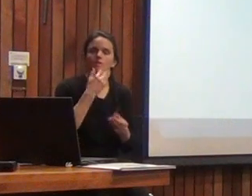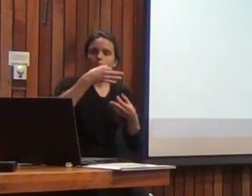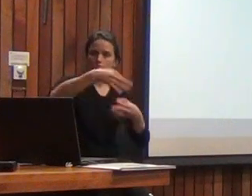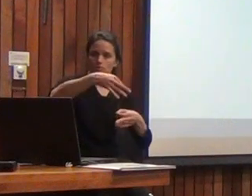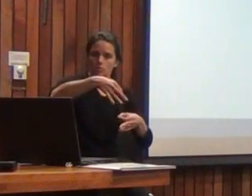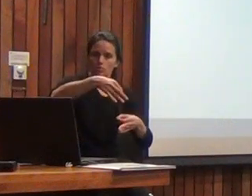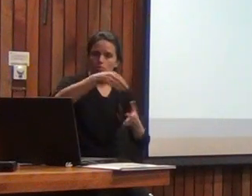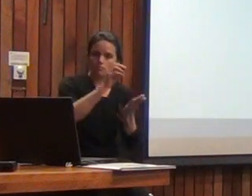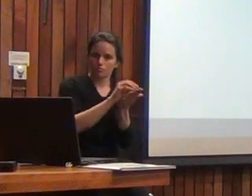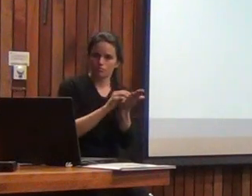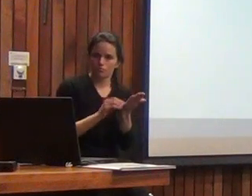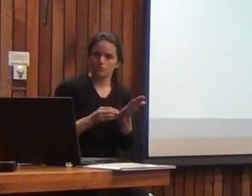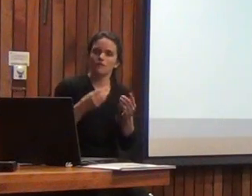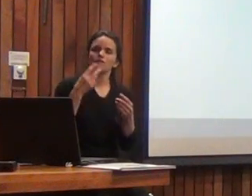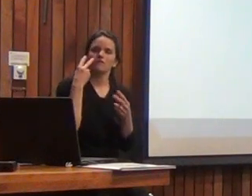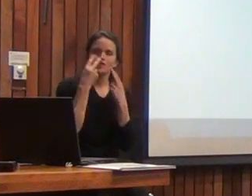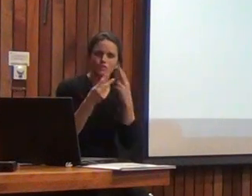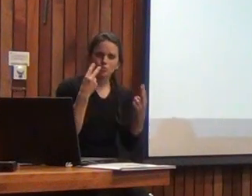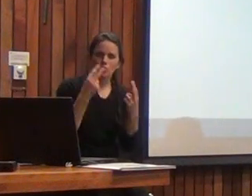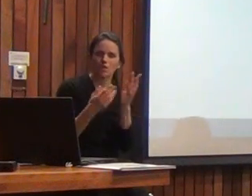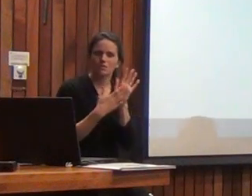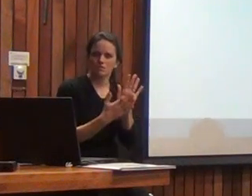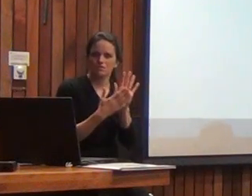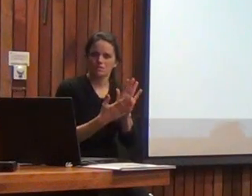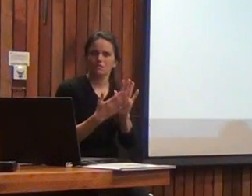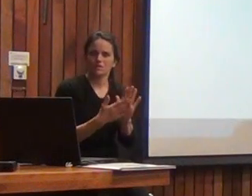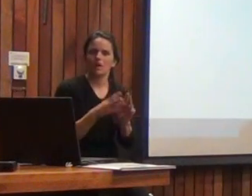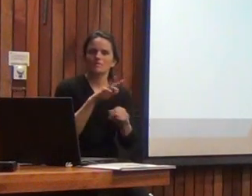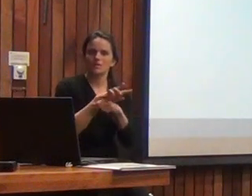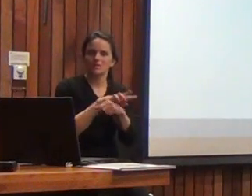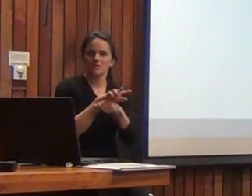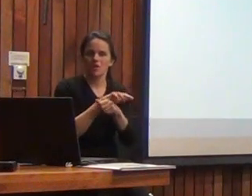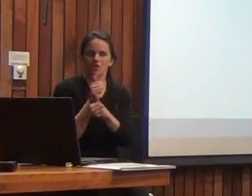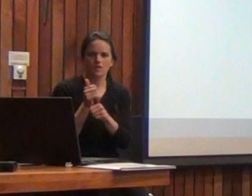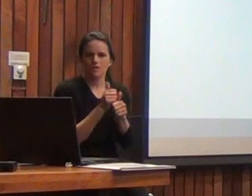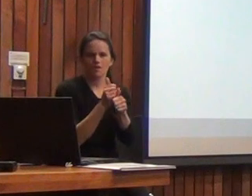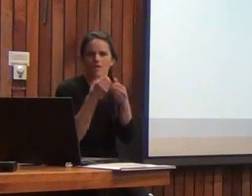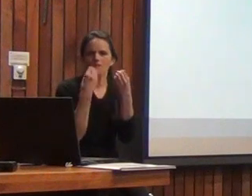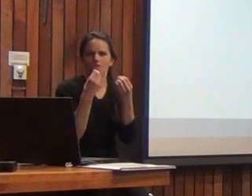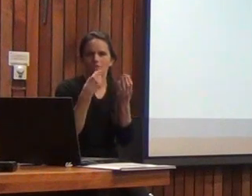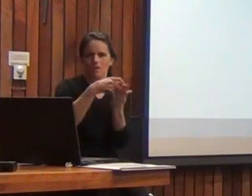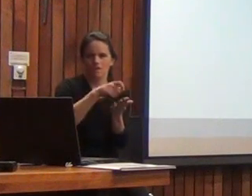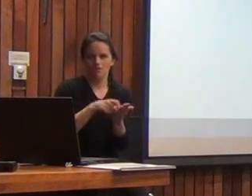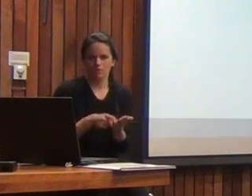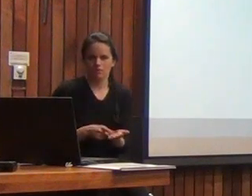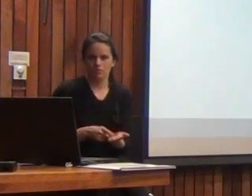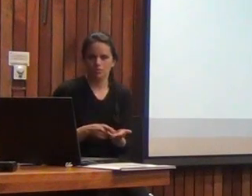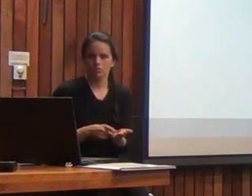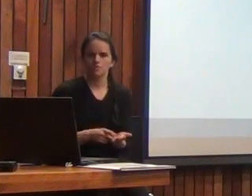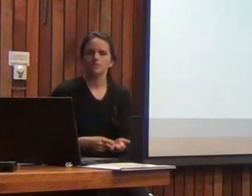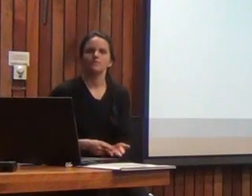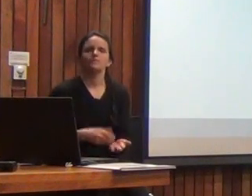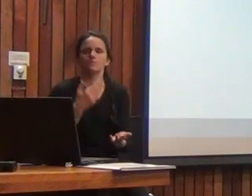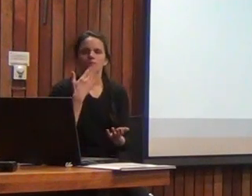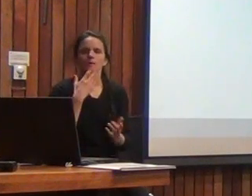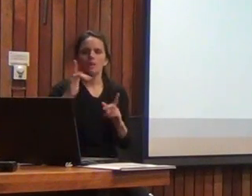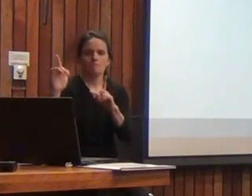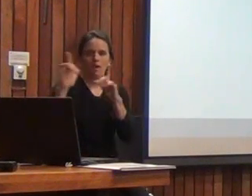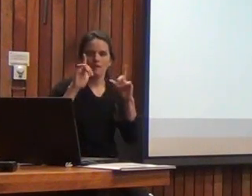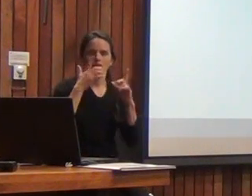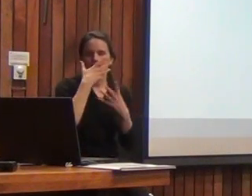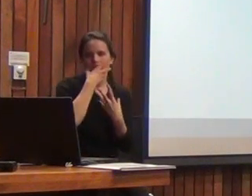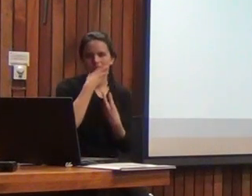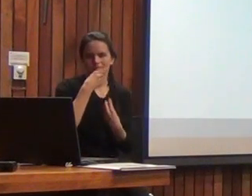incluye muchas pistas visuales que ayudan al administrador a guiar una buena aplicación además las imágenes son bastante más